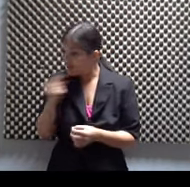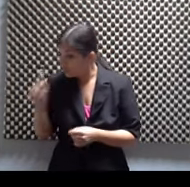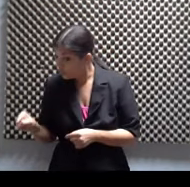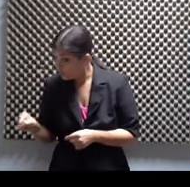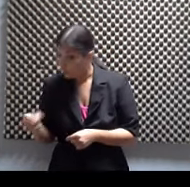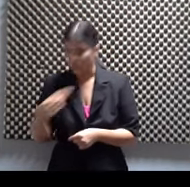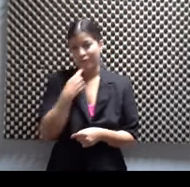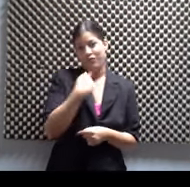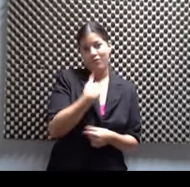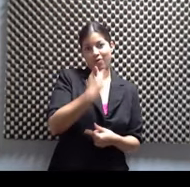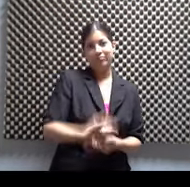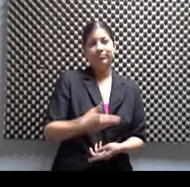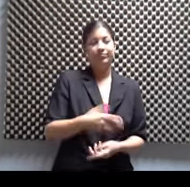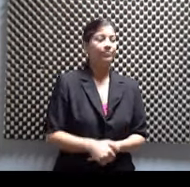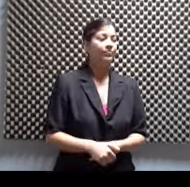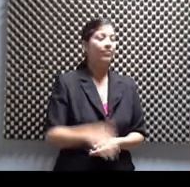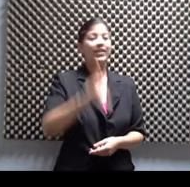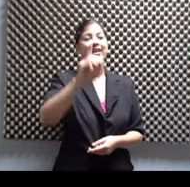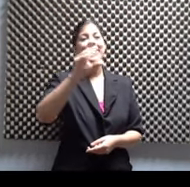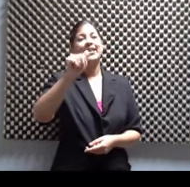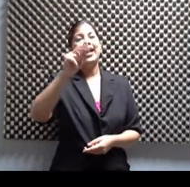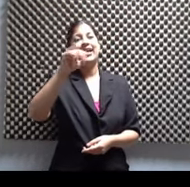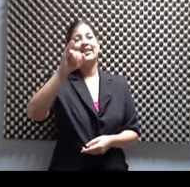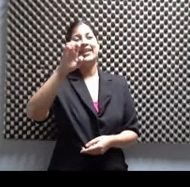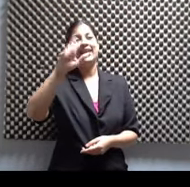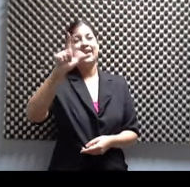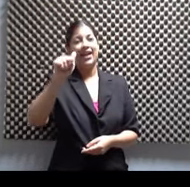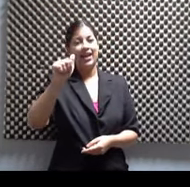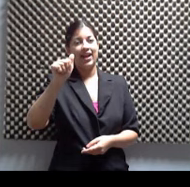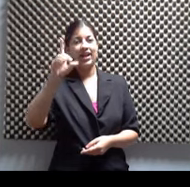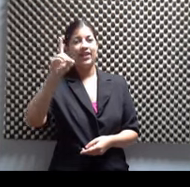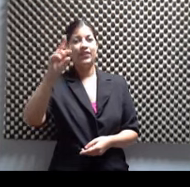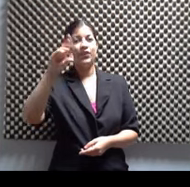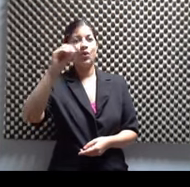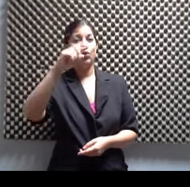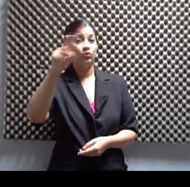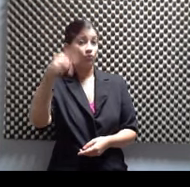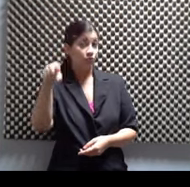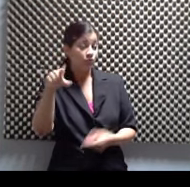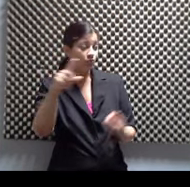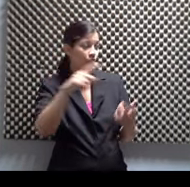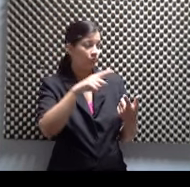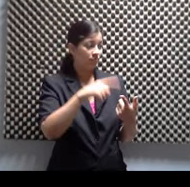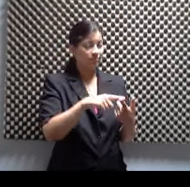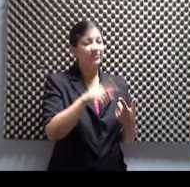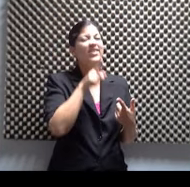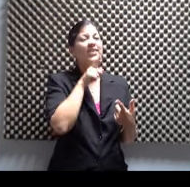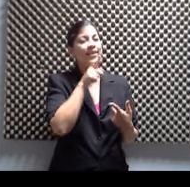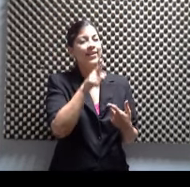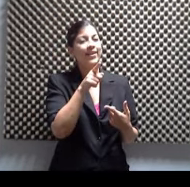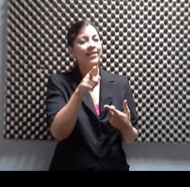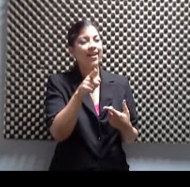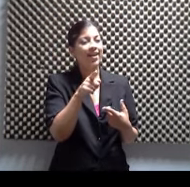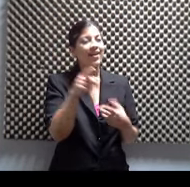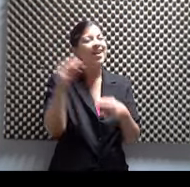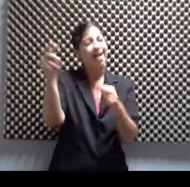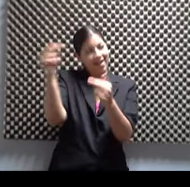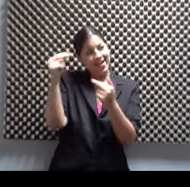querendona Daniela Droz, ahí como la de los pederías, ¿no? La heredera. La heredera.